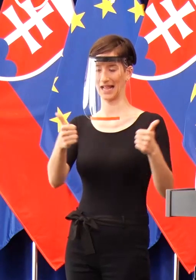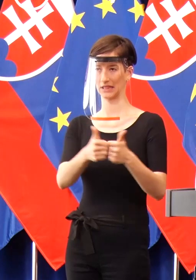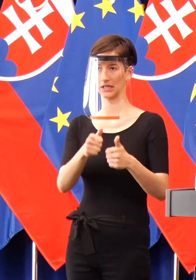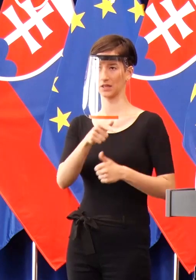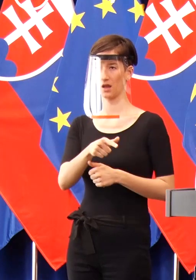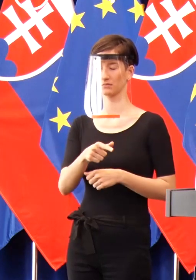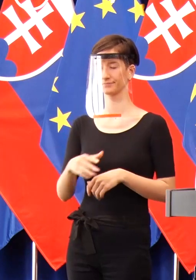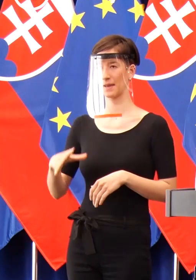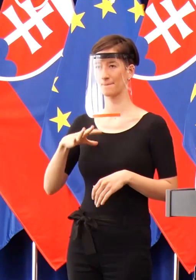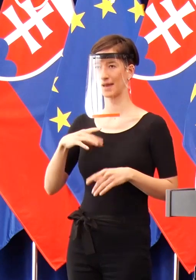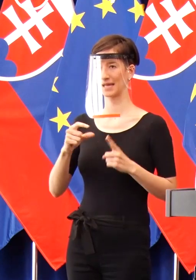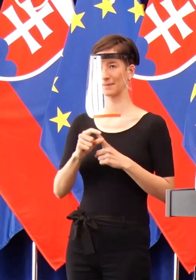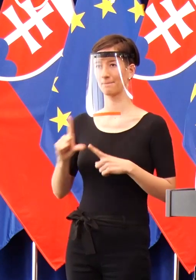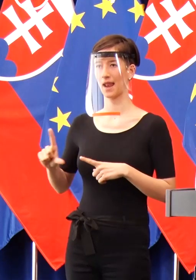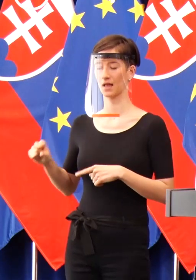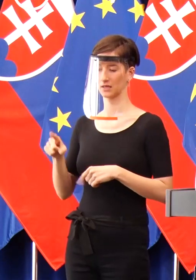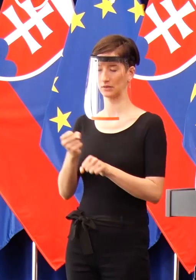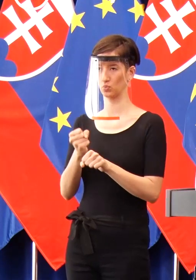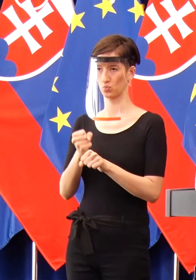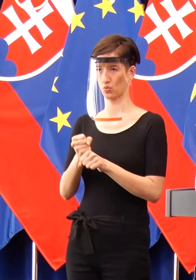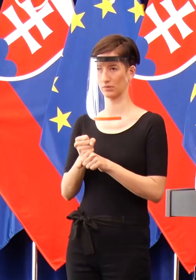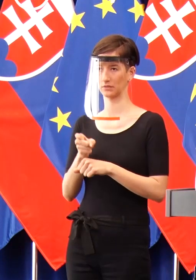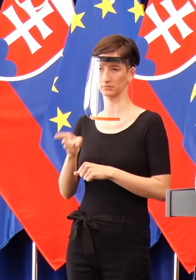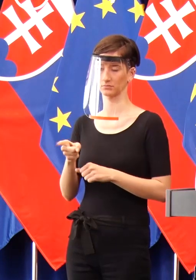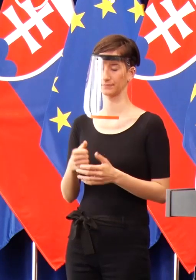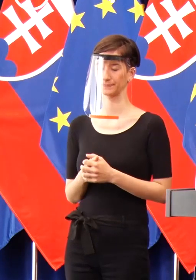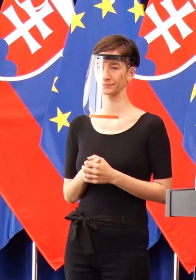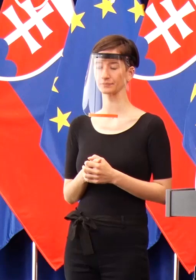Pellegriniho, toho zodpovedného bojovníka proti koronavírusu.